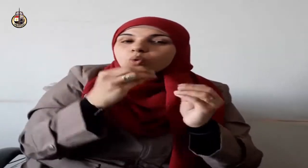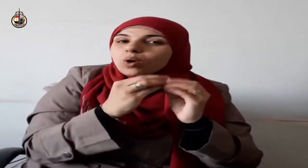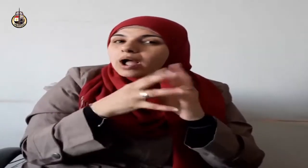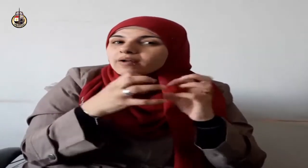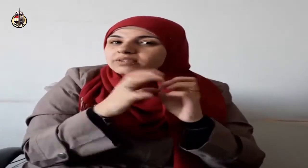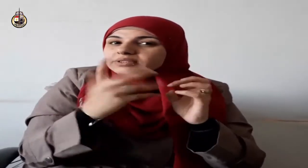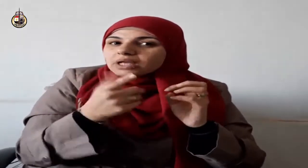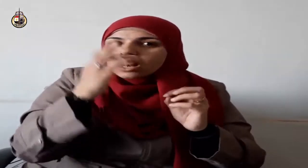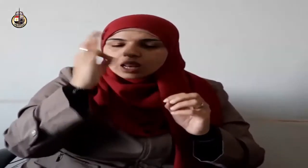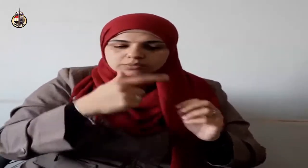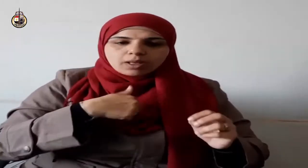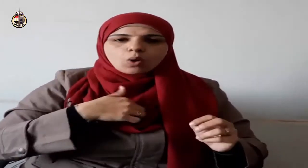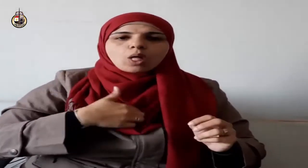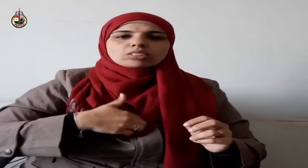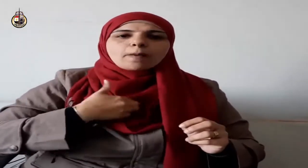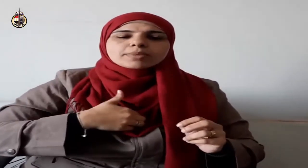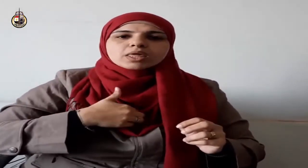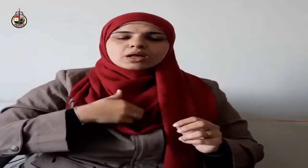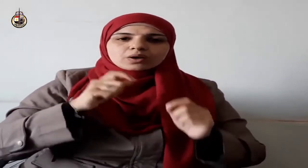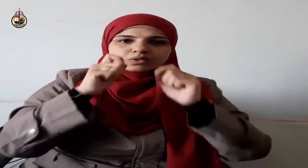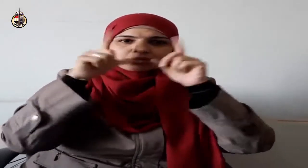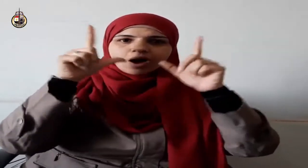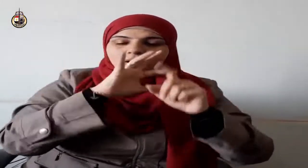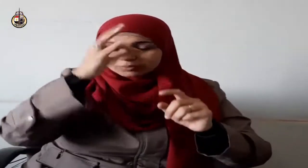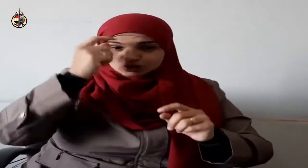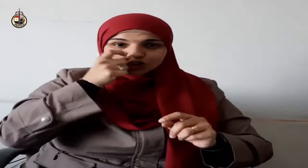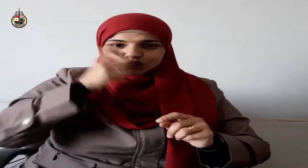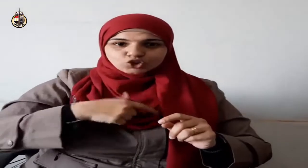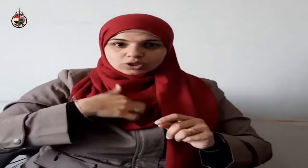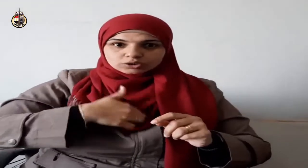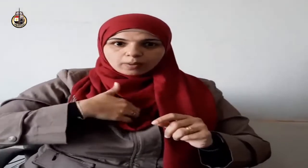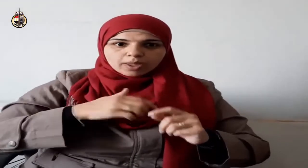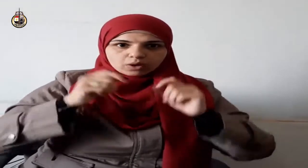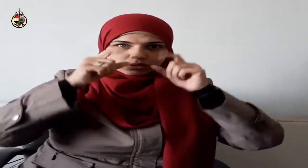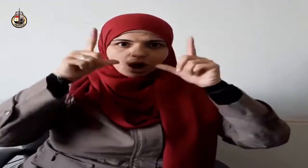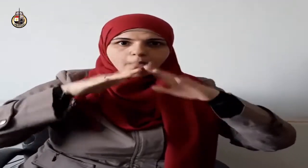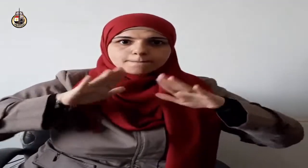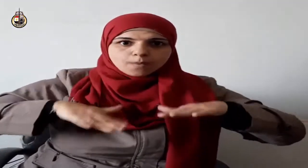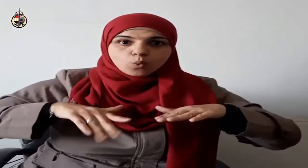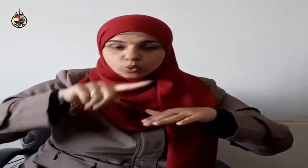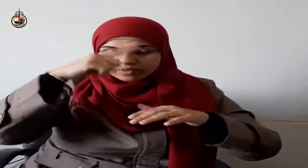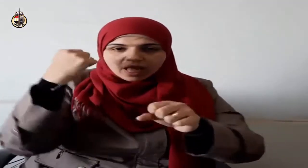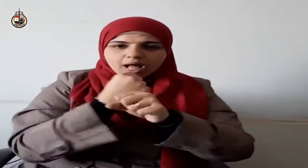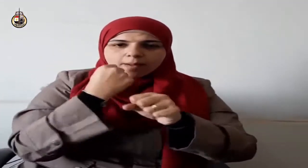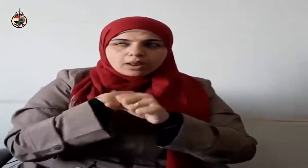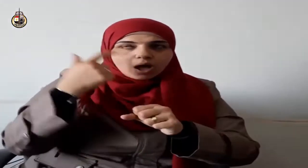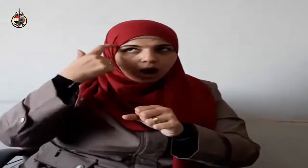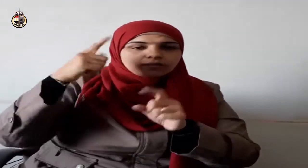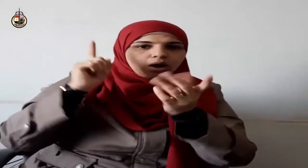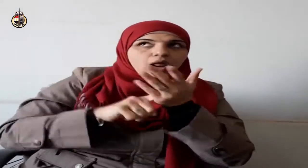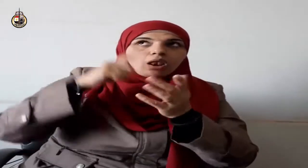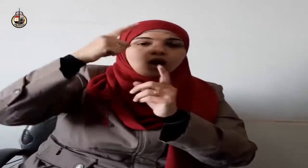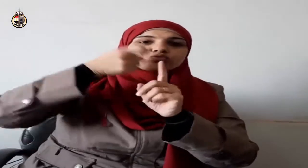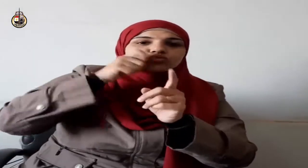قال صلى الله عليه وسلم ومن يتصبر يصبره الله